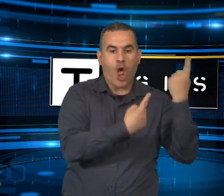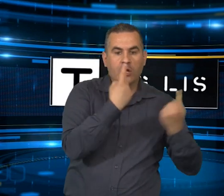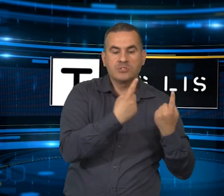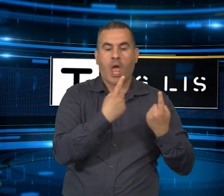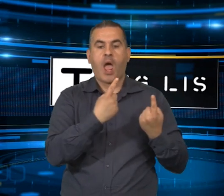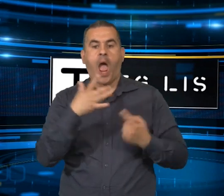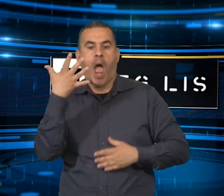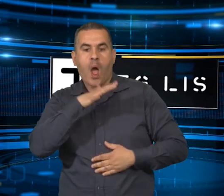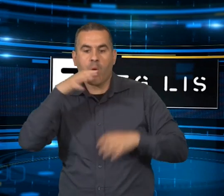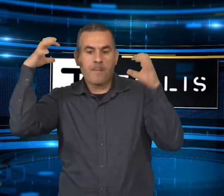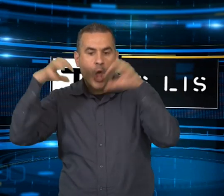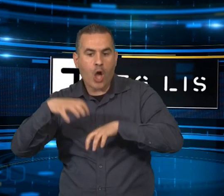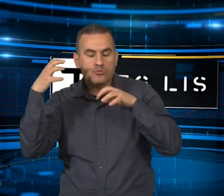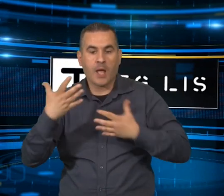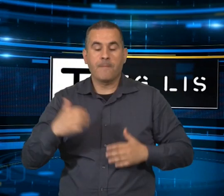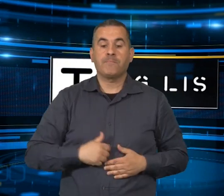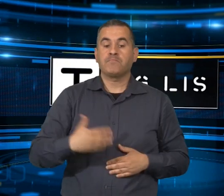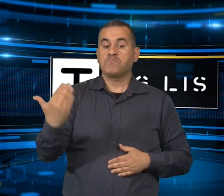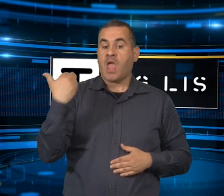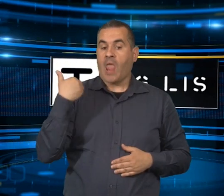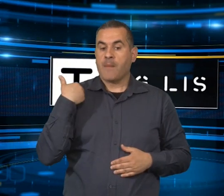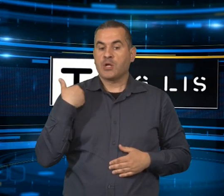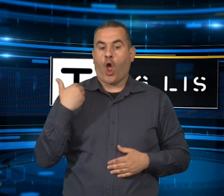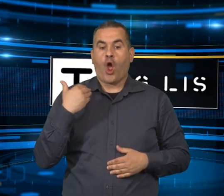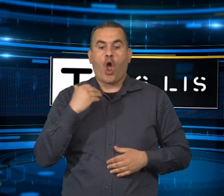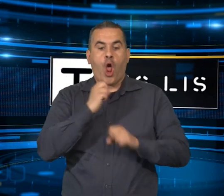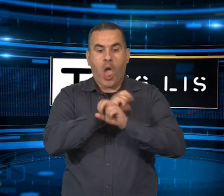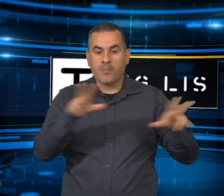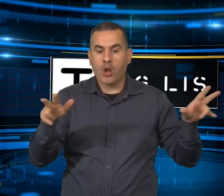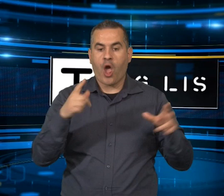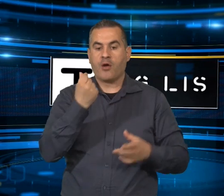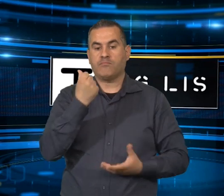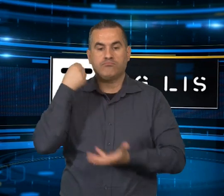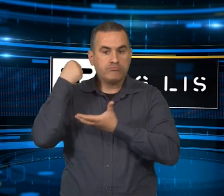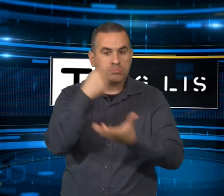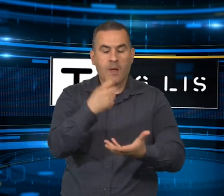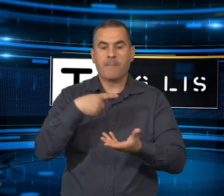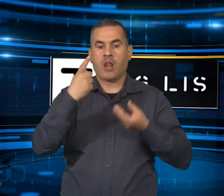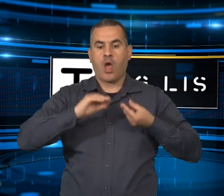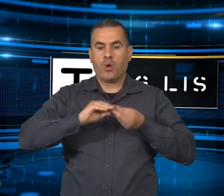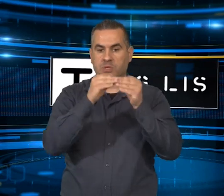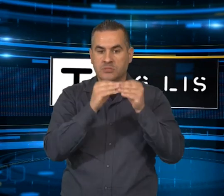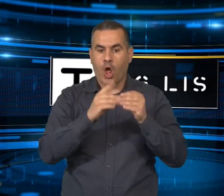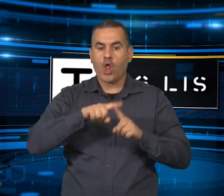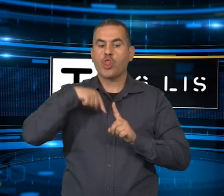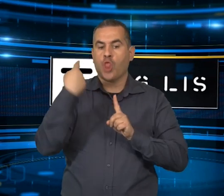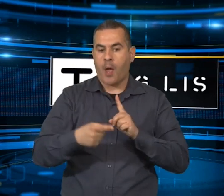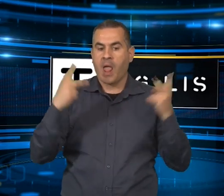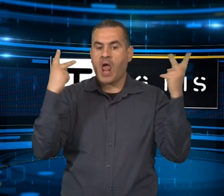regionale della difesa dell'ambiente, Marco Porcu, nel commentare l'approvazione da parte della Giunta della delibera che per il 2023 ha stanziato un